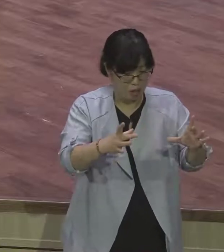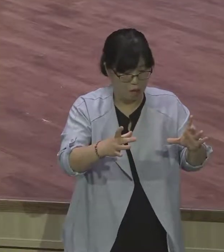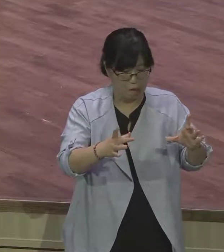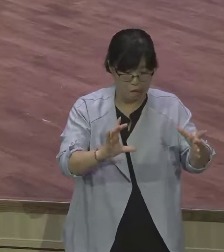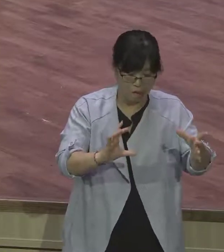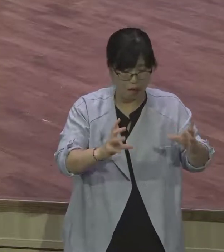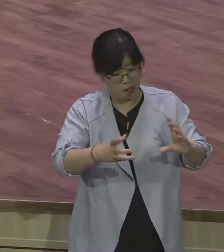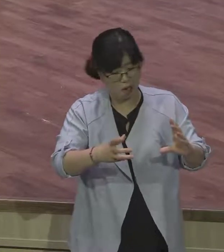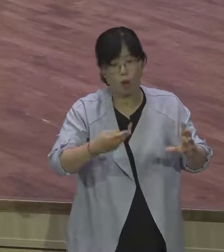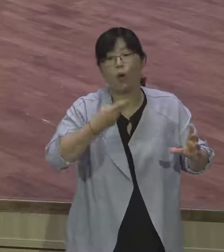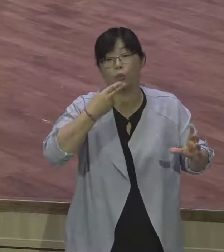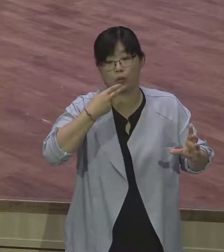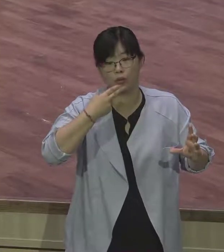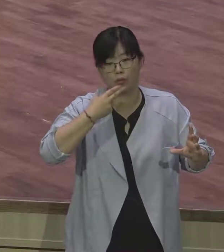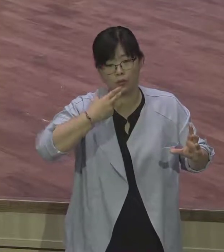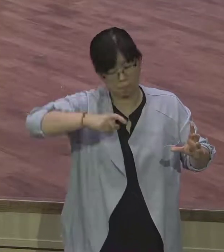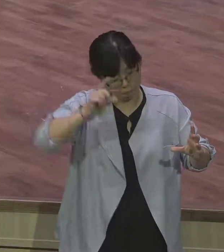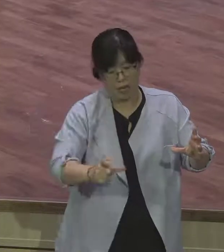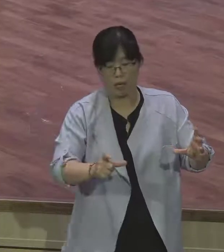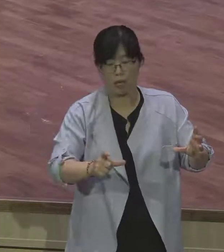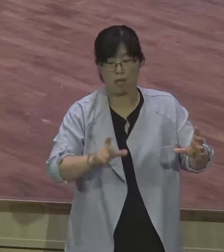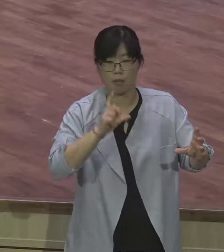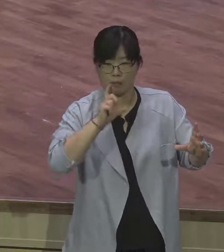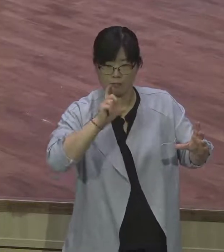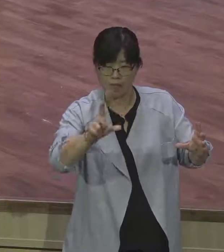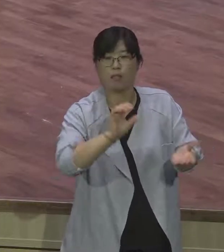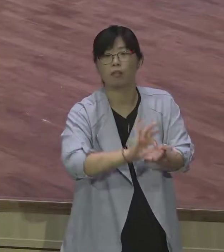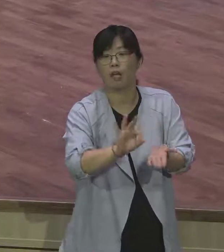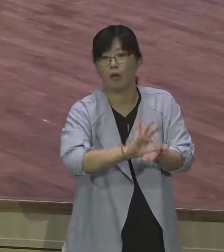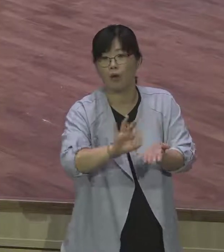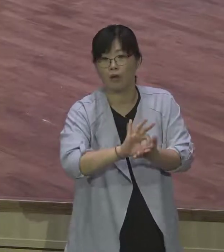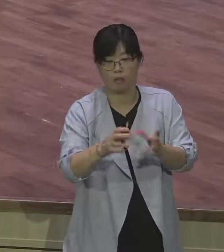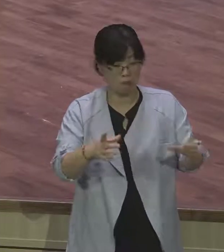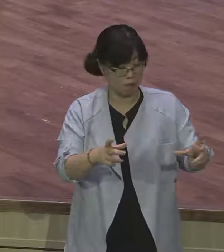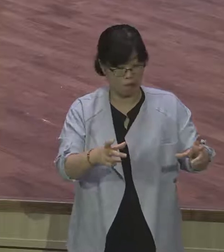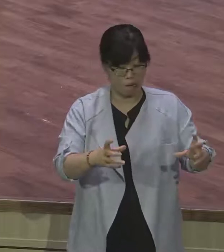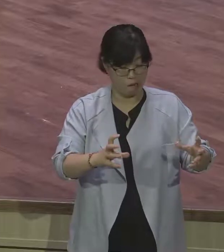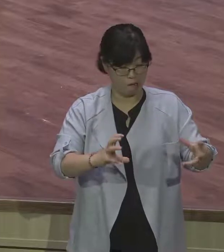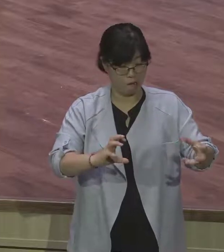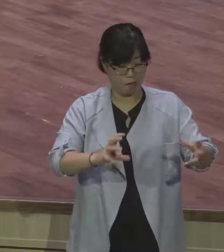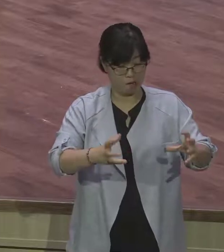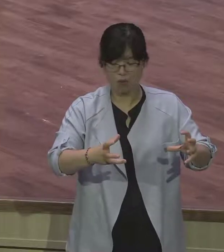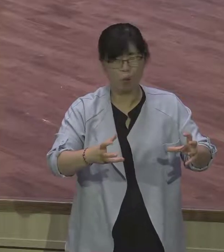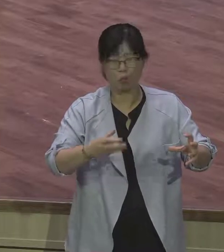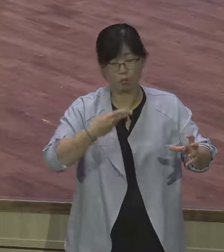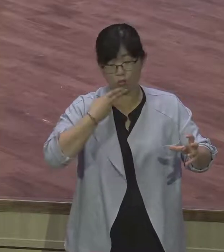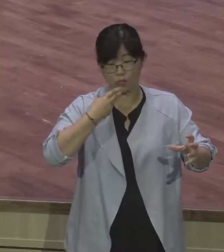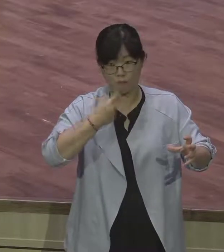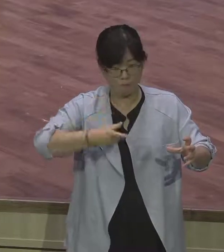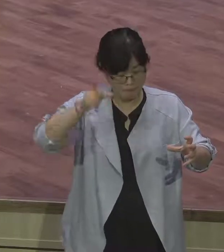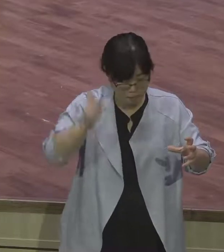세공할 때 거의 다 재료들이 바닥에 스테인레스 변질이 안 돼 영향을 안 받아